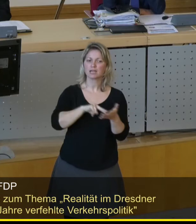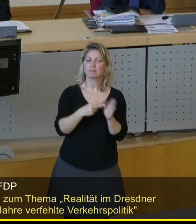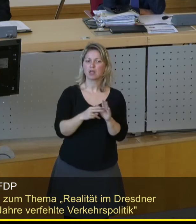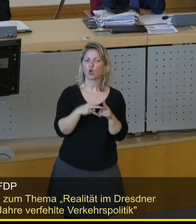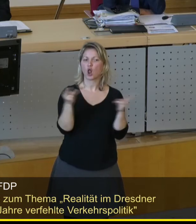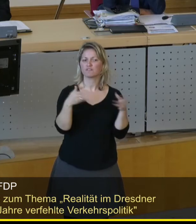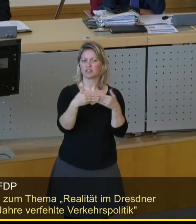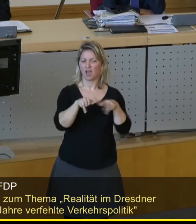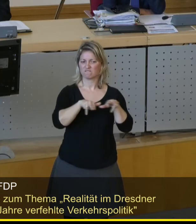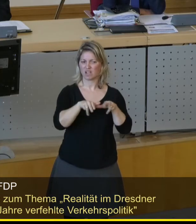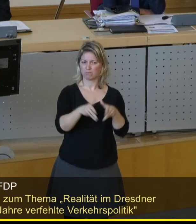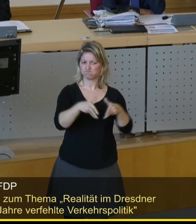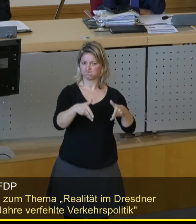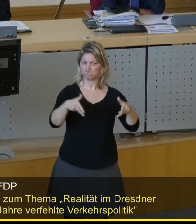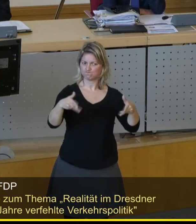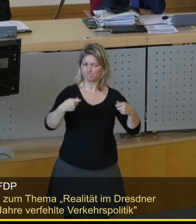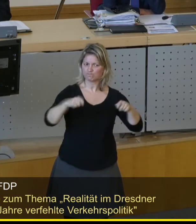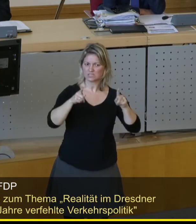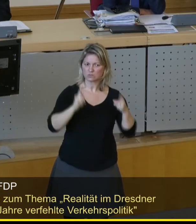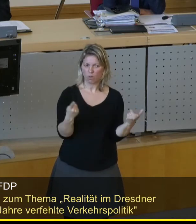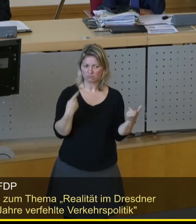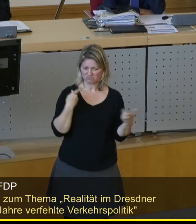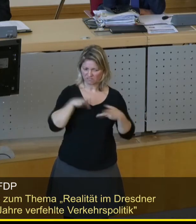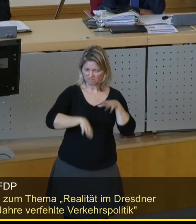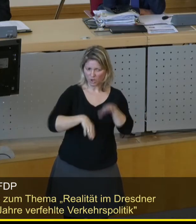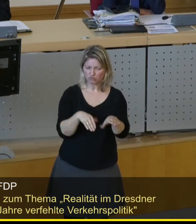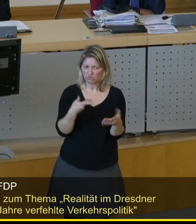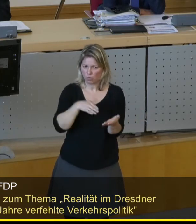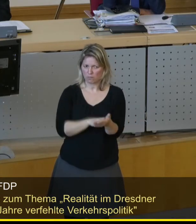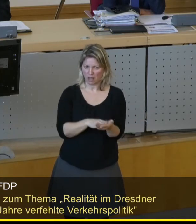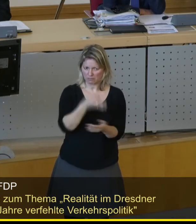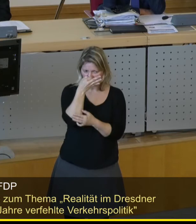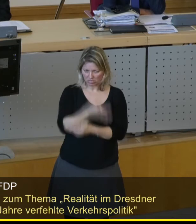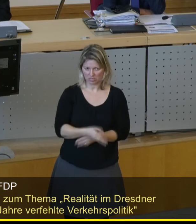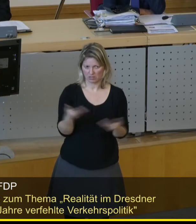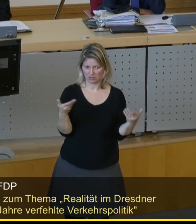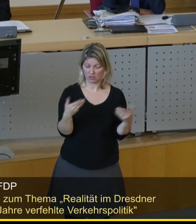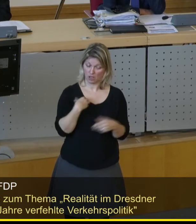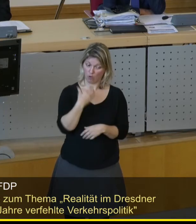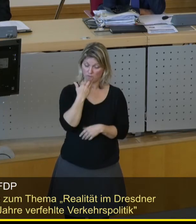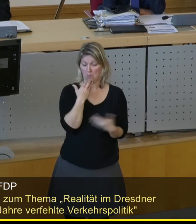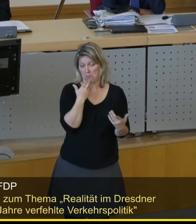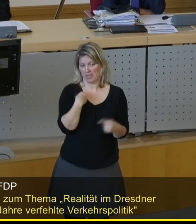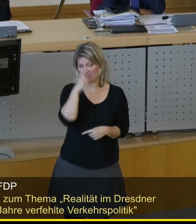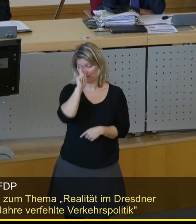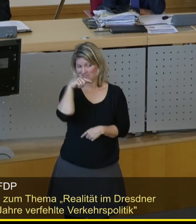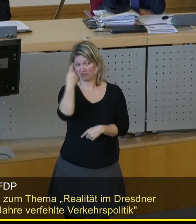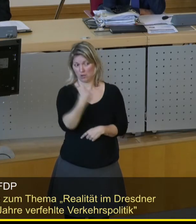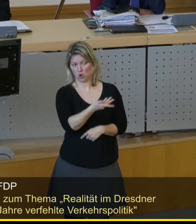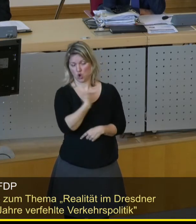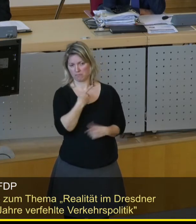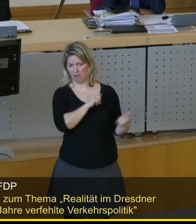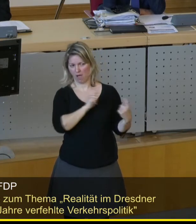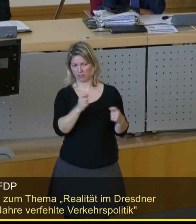öffentlichen Nahverkehrs, gibt es kaum Fortschritte. Ich hoffe, Sie werden uns demnächst erwarten, dass Sie uns mit dem Antrag überraschen,